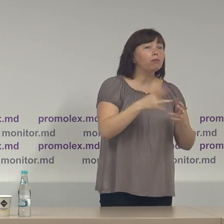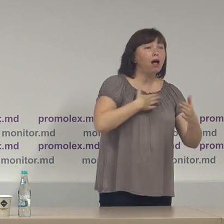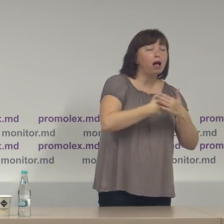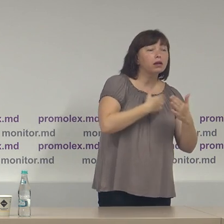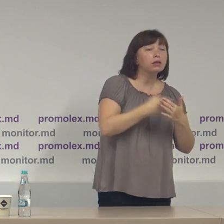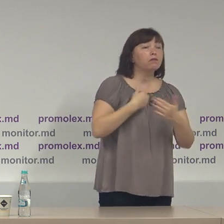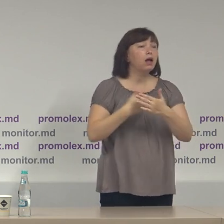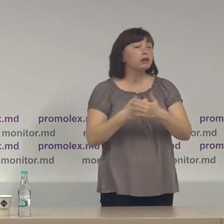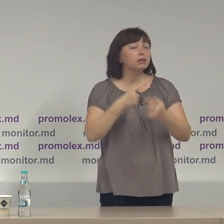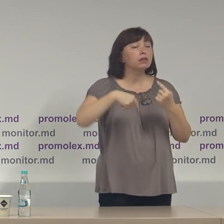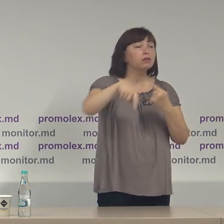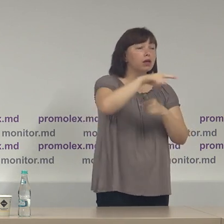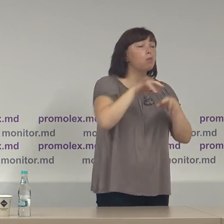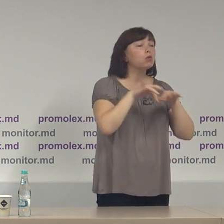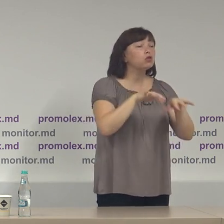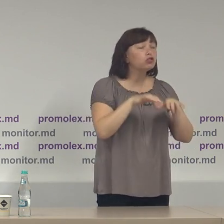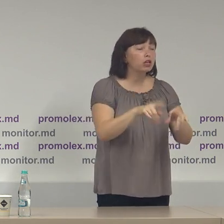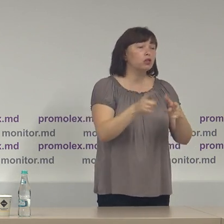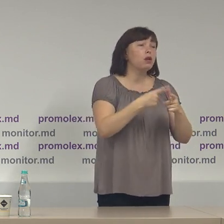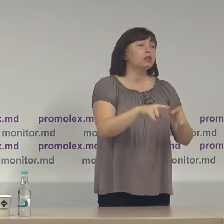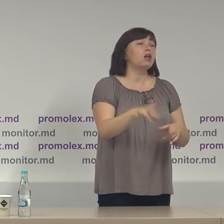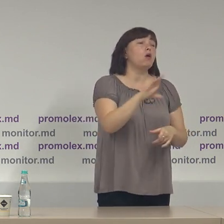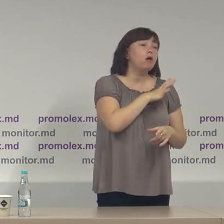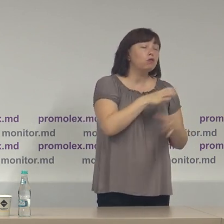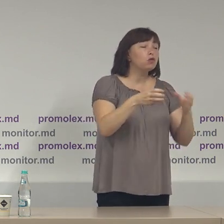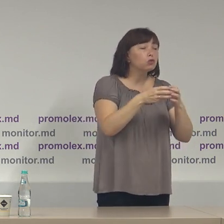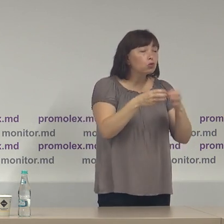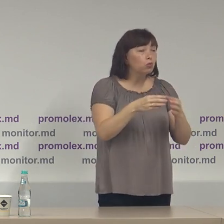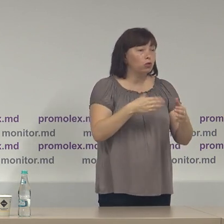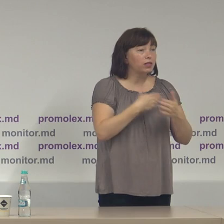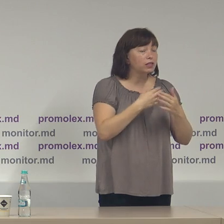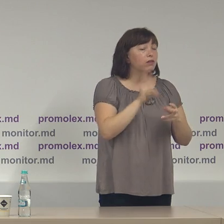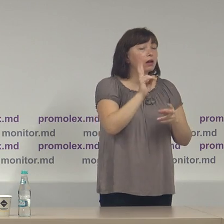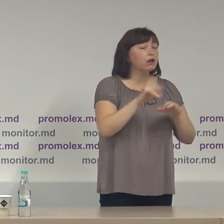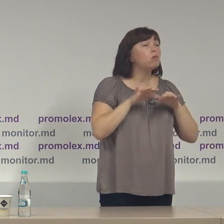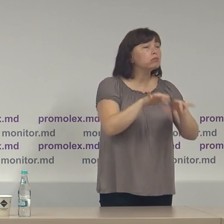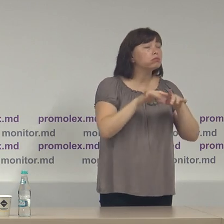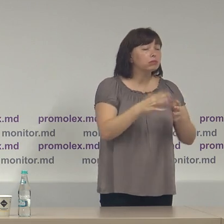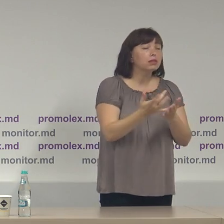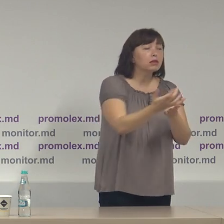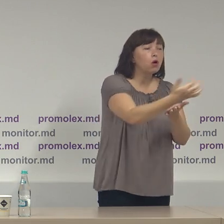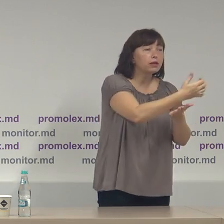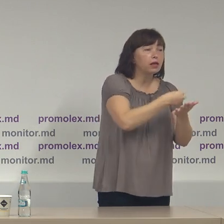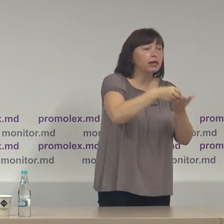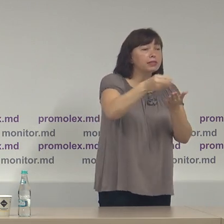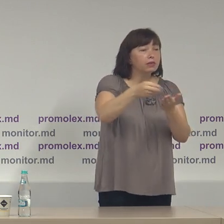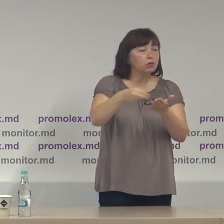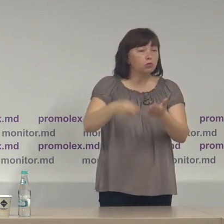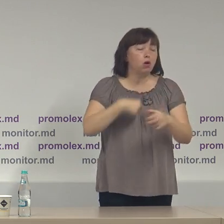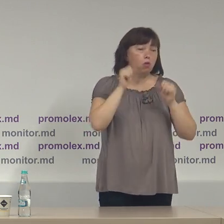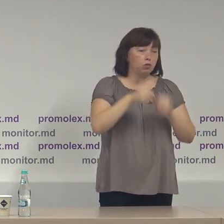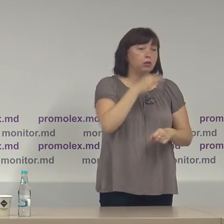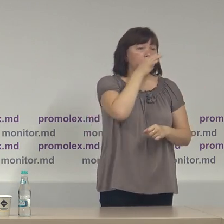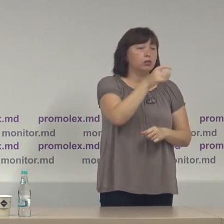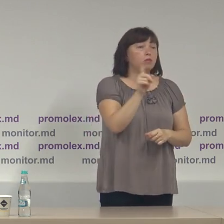inițiativă în procesul sau au fost grupurile de inițiativă în procesul de colectare asemnăturilor putem să